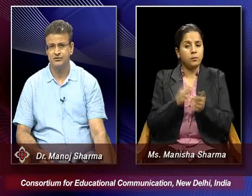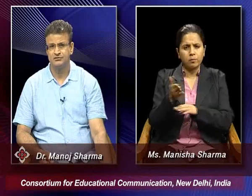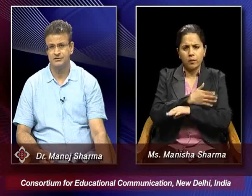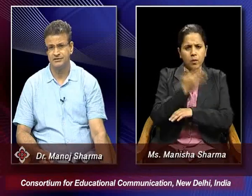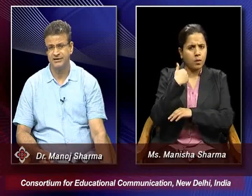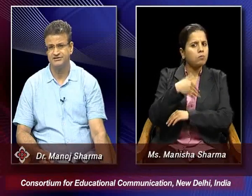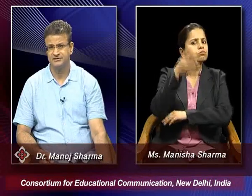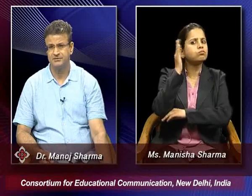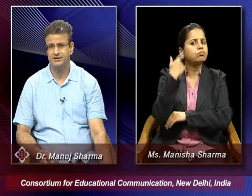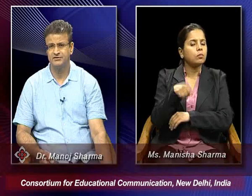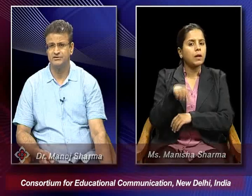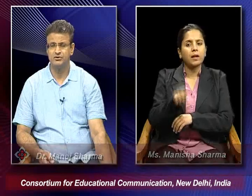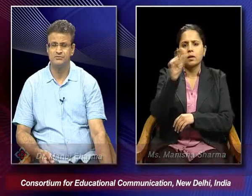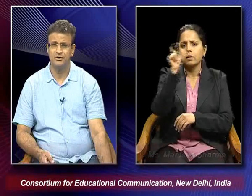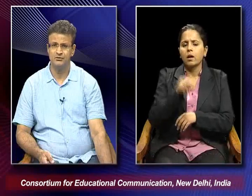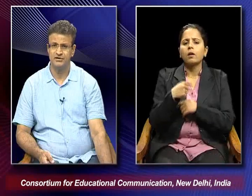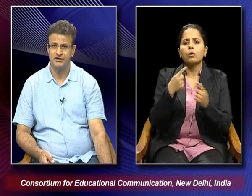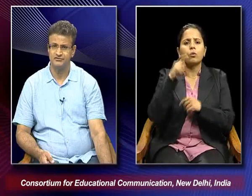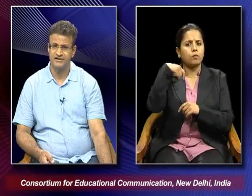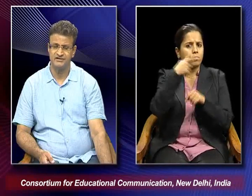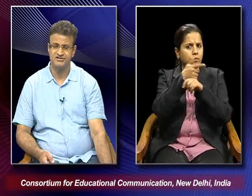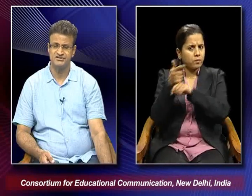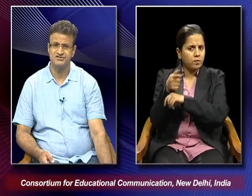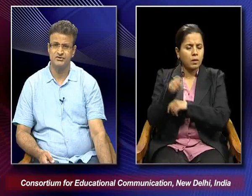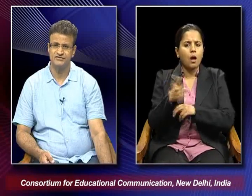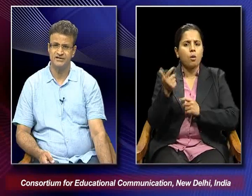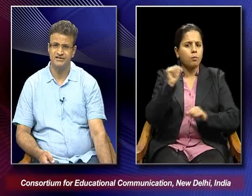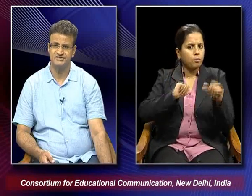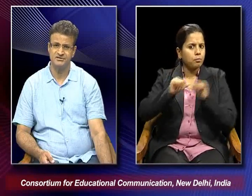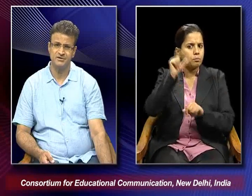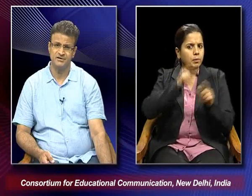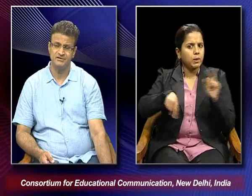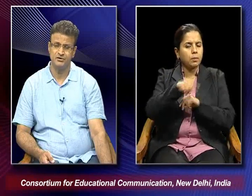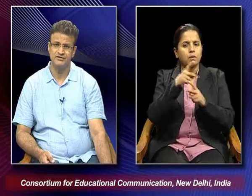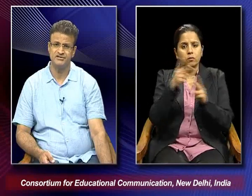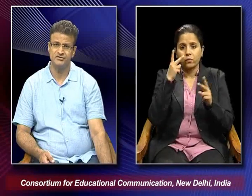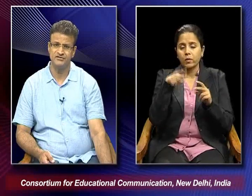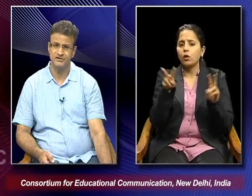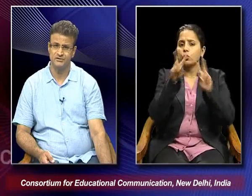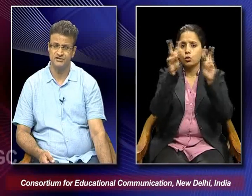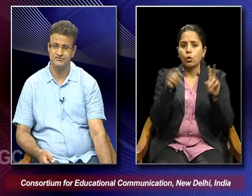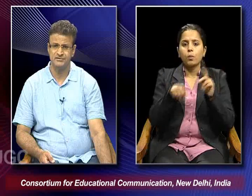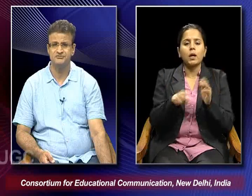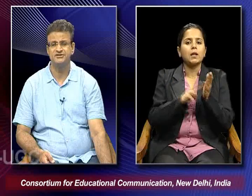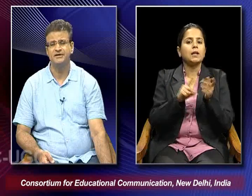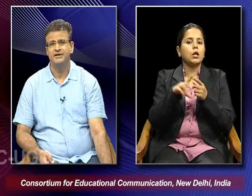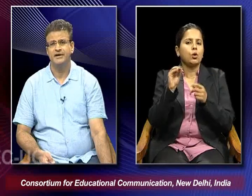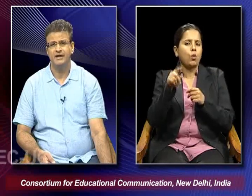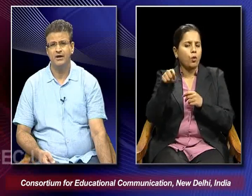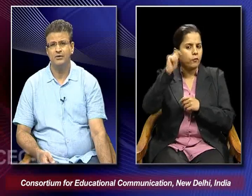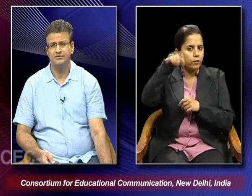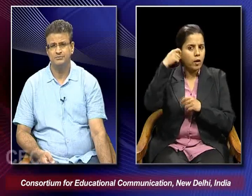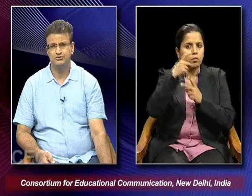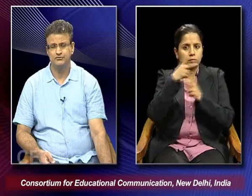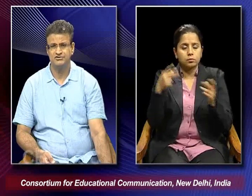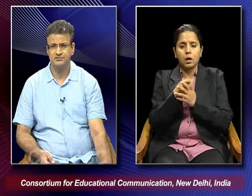on Italian cinema we talked about the kind of characteristics of the Italian cinema in the context of the Neuralist films and